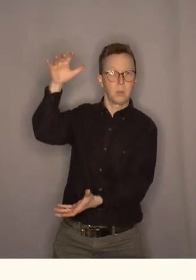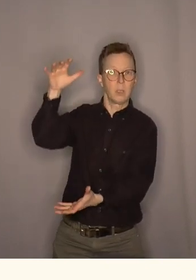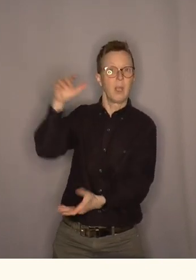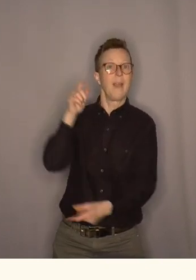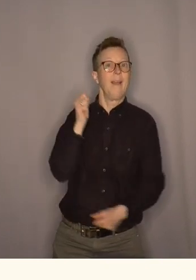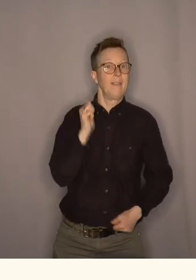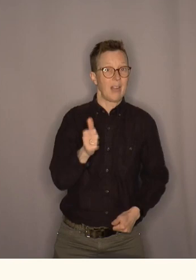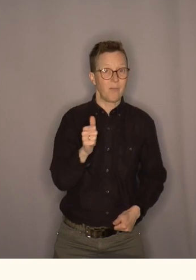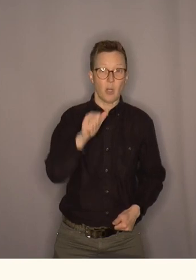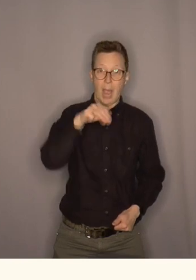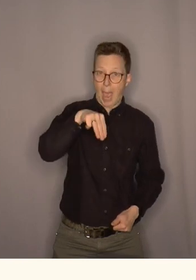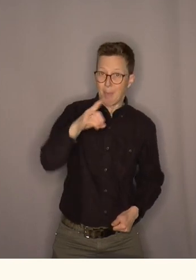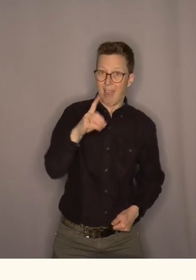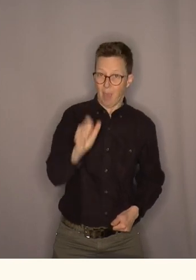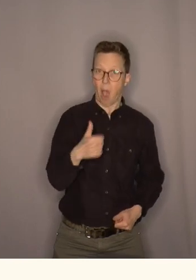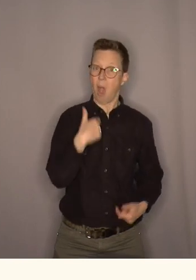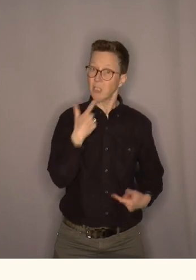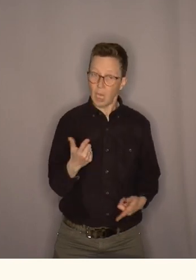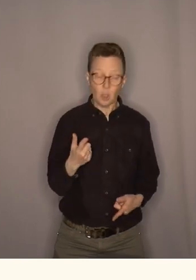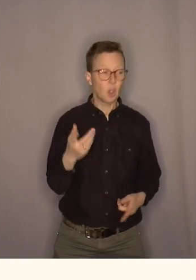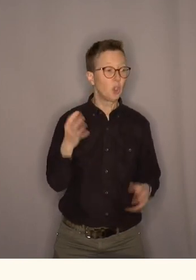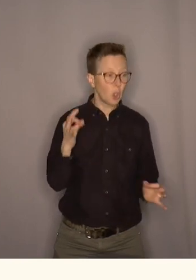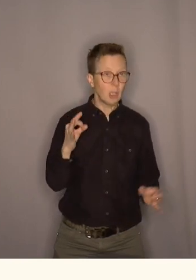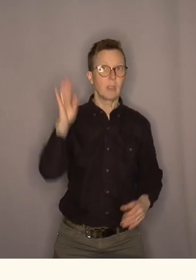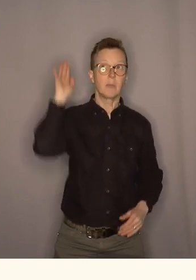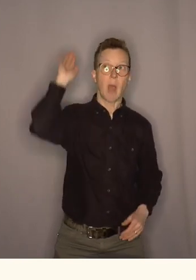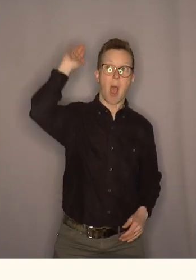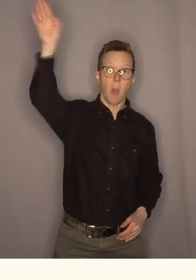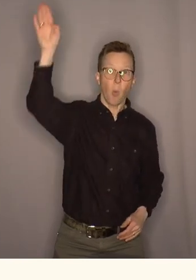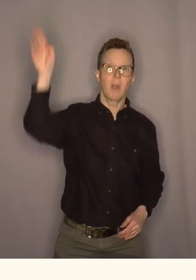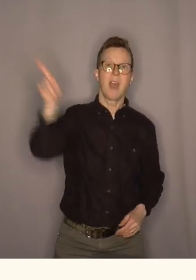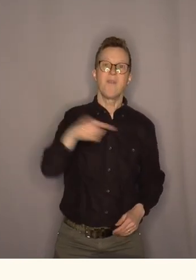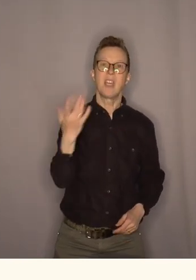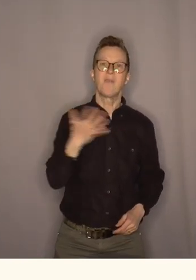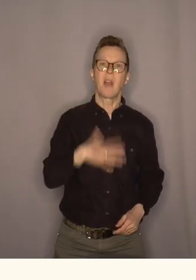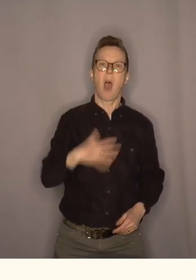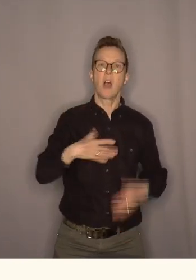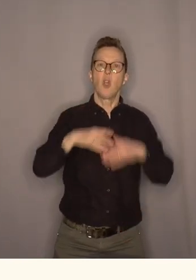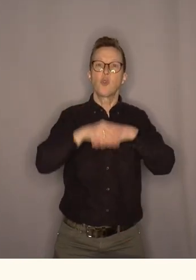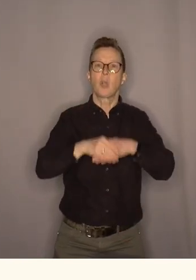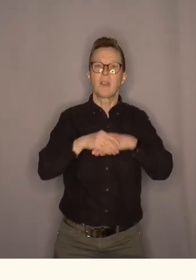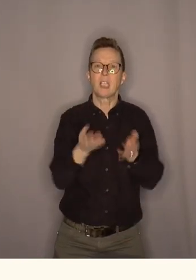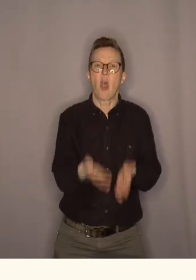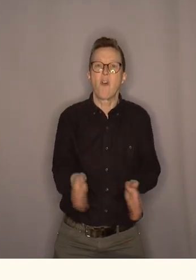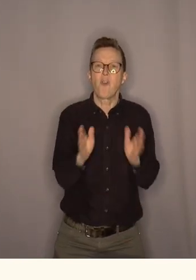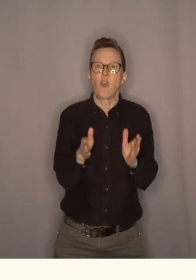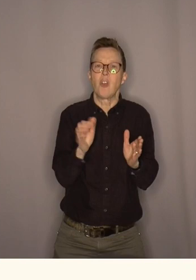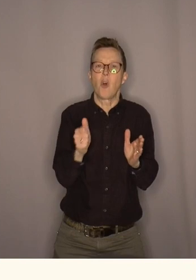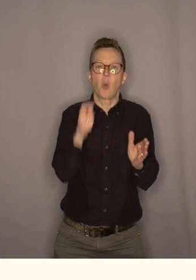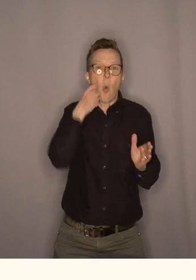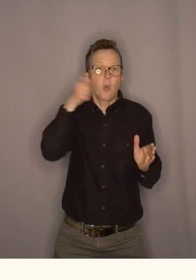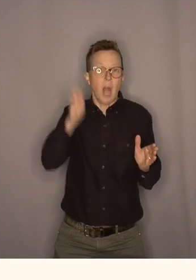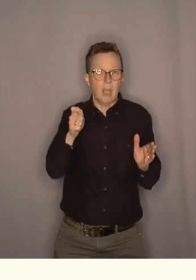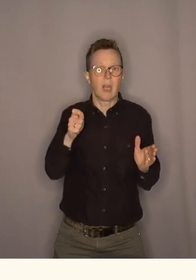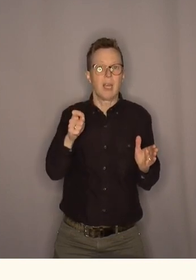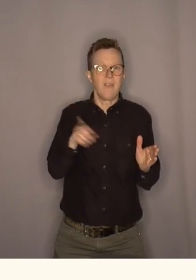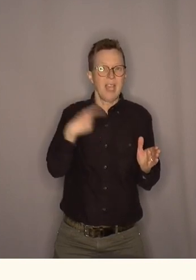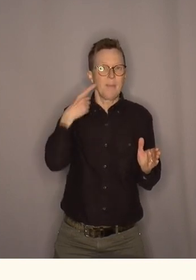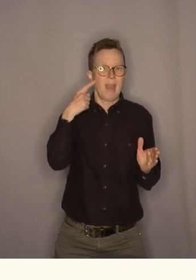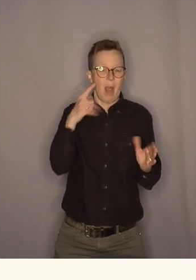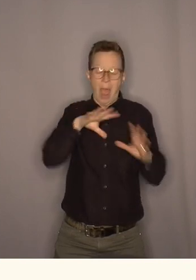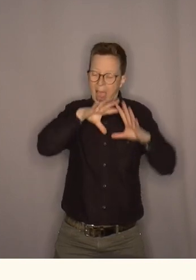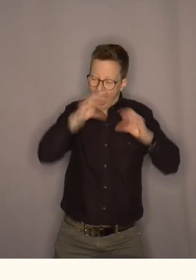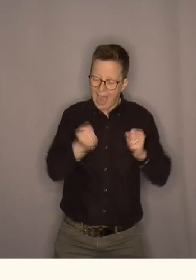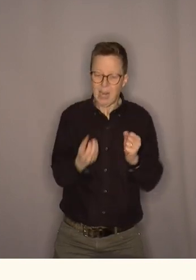Og det er jo derfor MDG har sagt helt tydelig at vi vil ha et solidaritetsfond for Ukraina. Vi mener at hele den ekstra